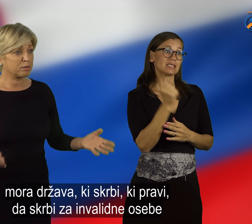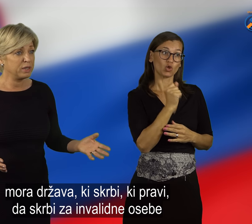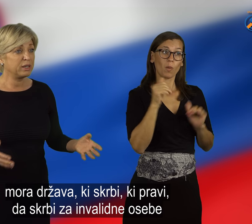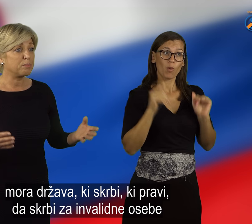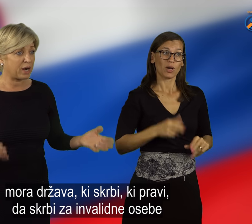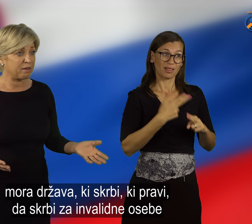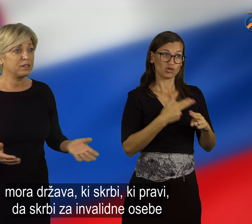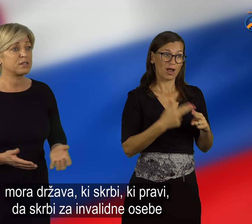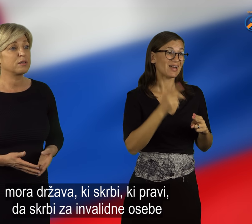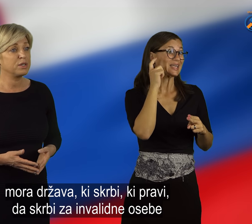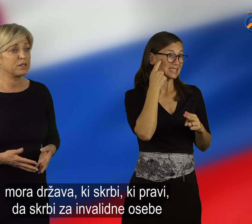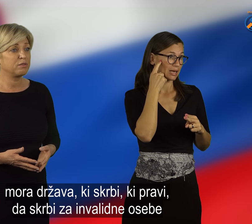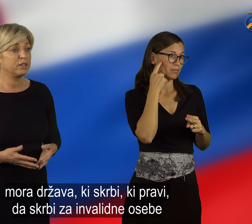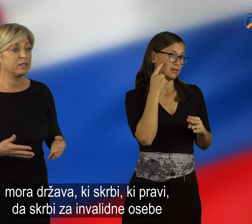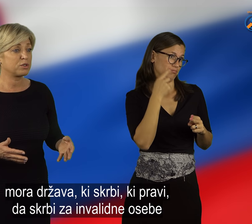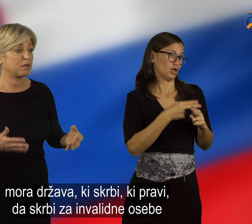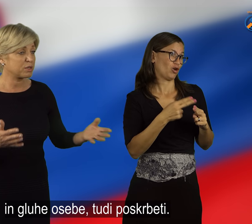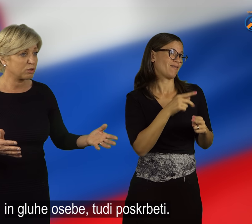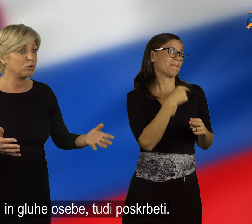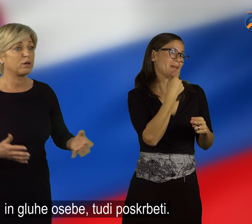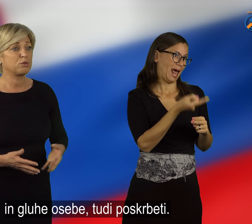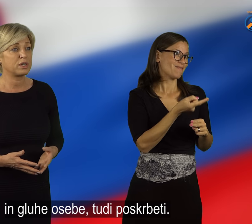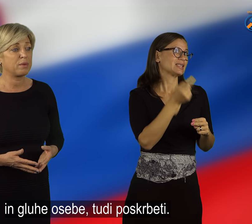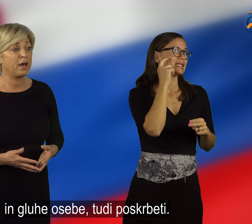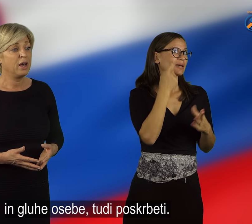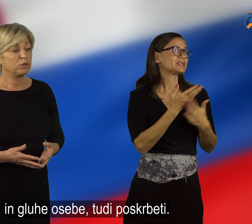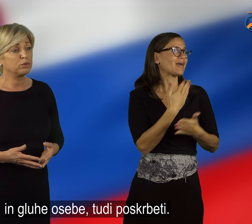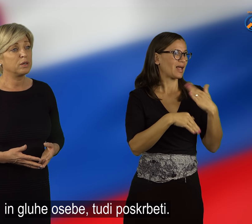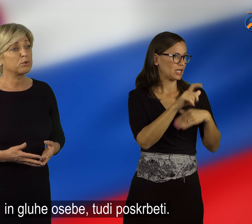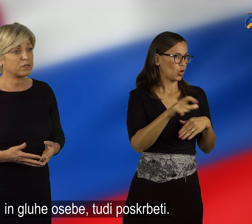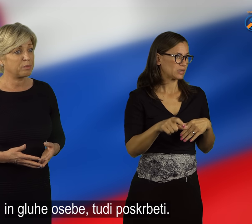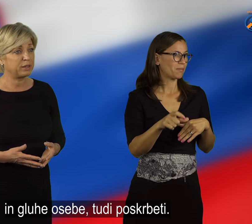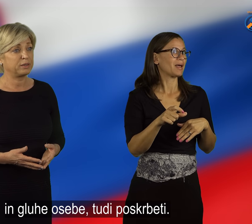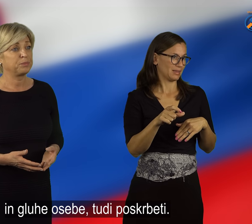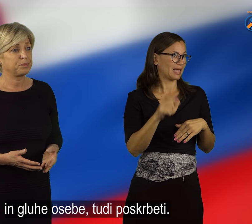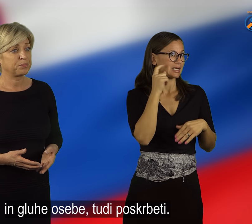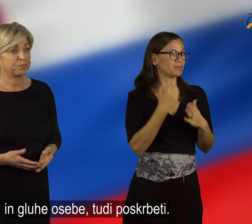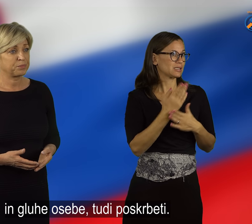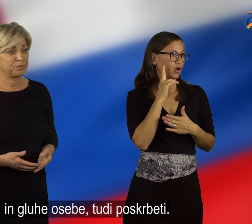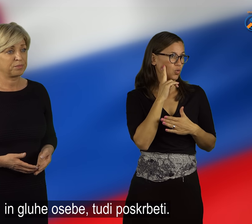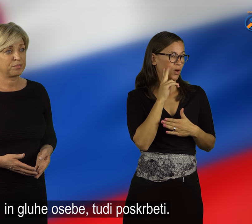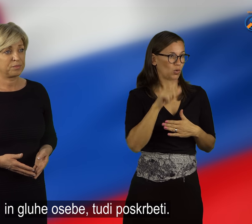ki skrbi, ki pravi, da skrbi za invalidne osebe, za gluhe osebe, tudi poskrbeti.